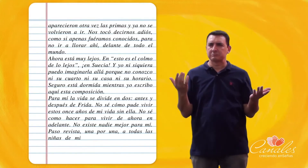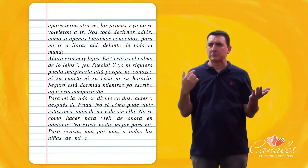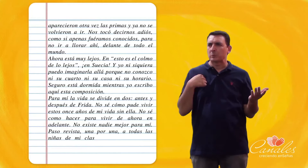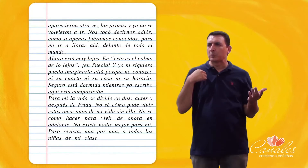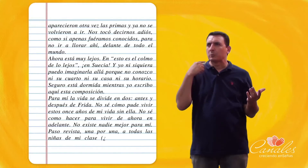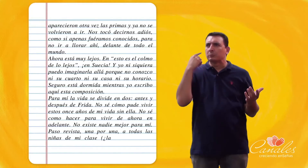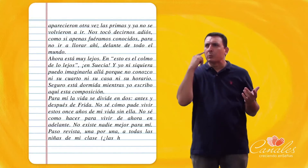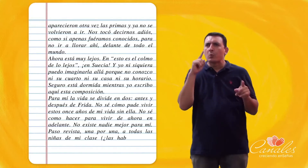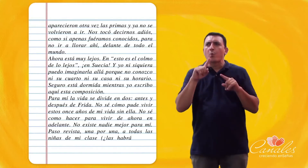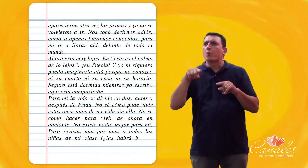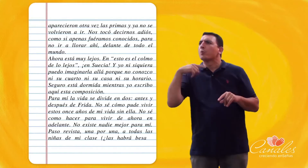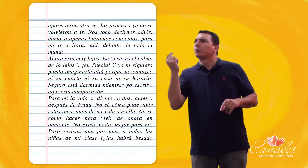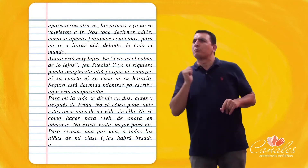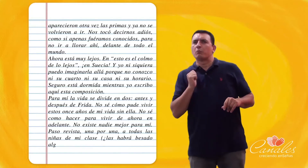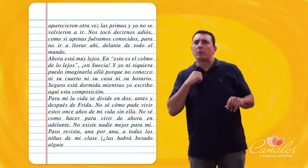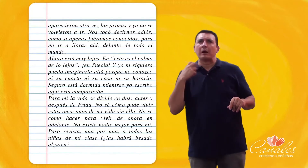No existe nadie Mejor para mi